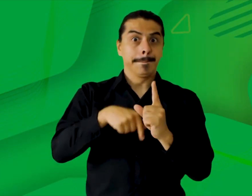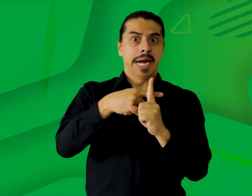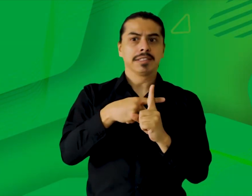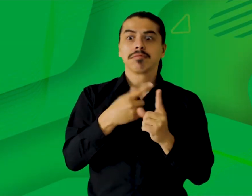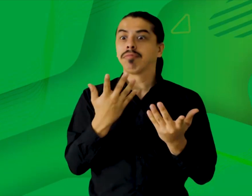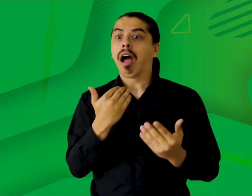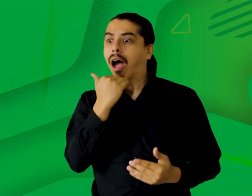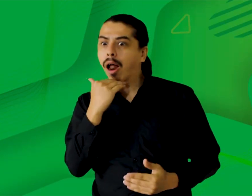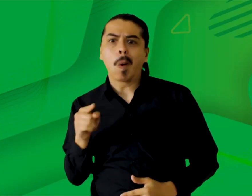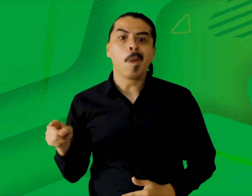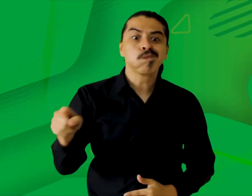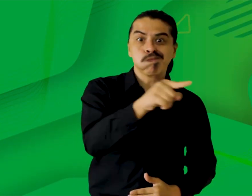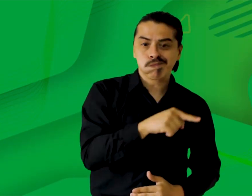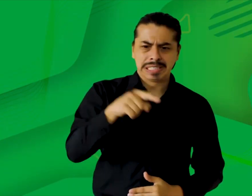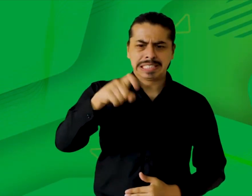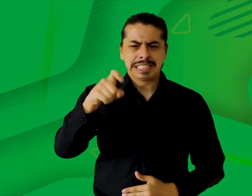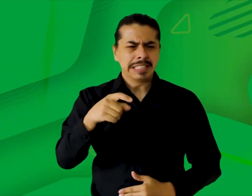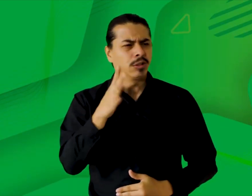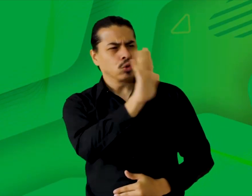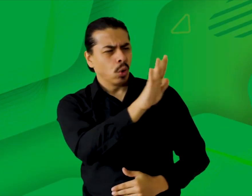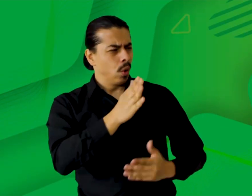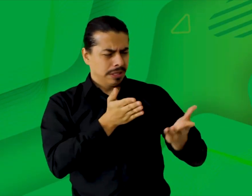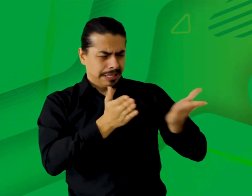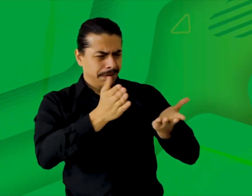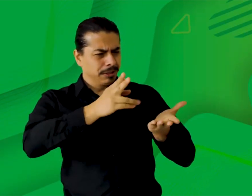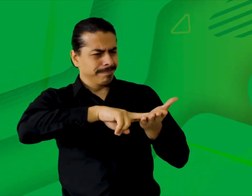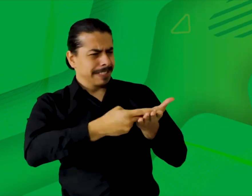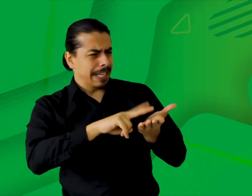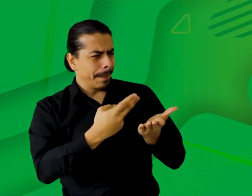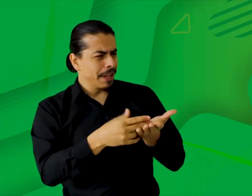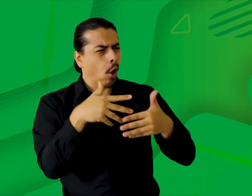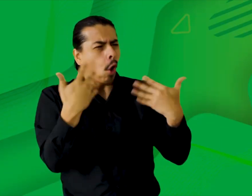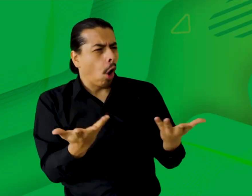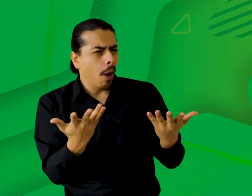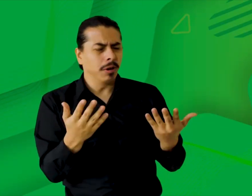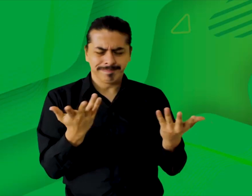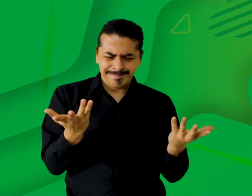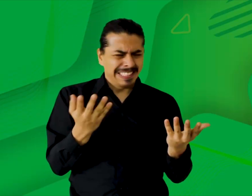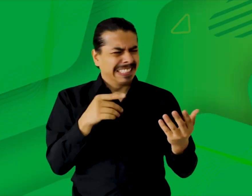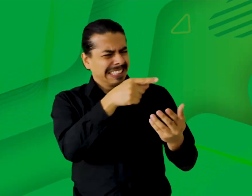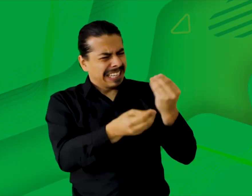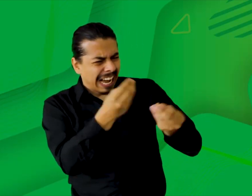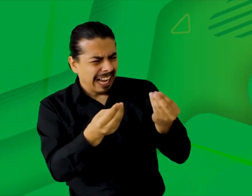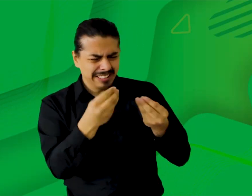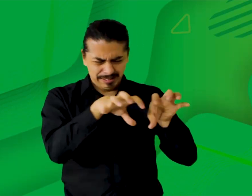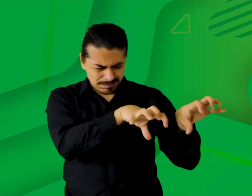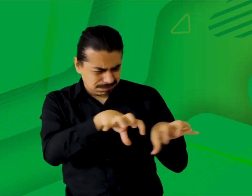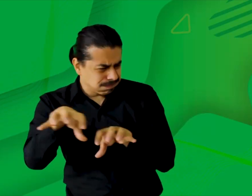construcción de estos requisitos para contar con un buen perfil entre los intérpretes. Por otra parte, también se